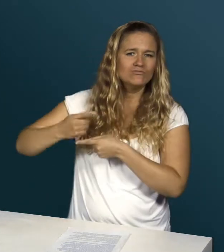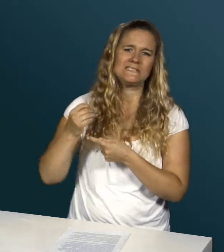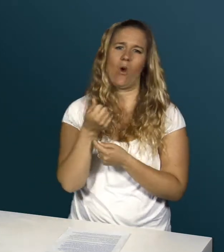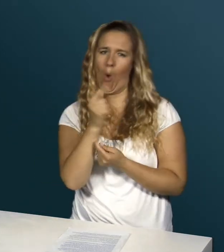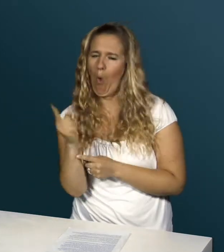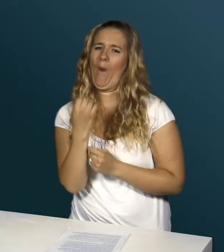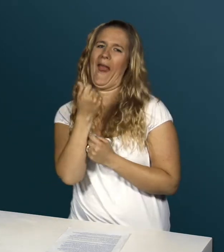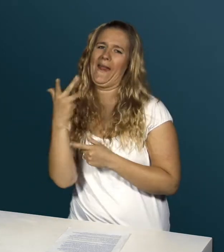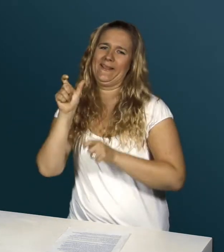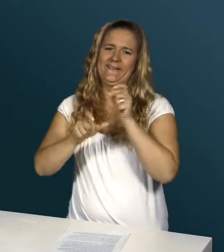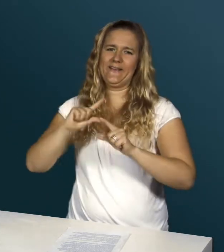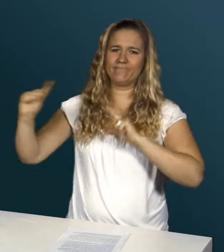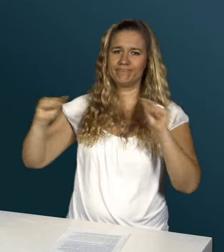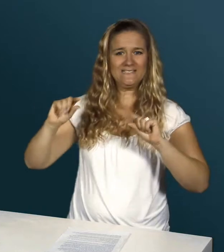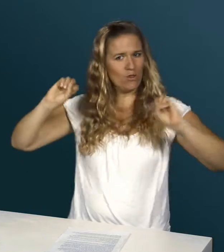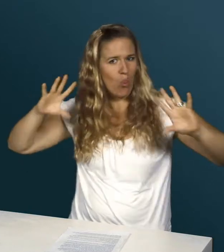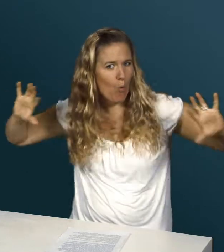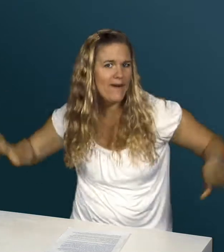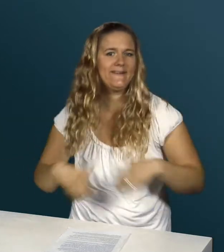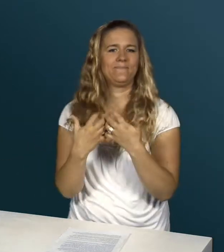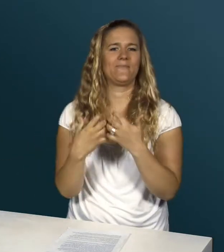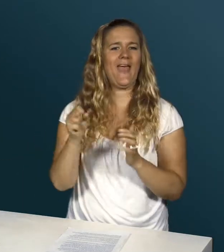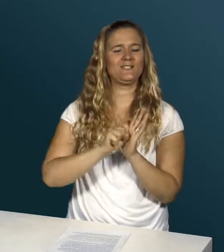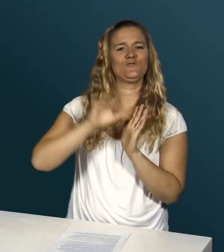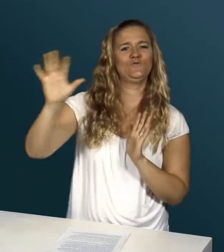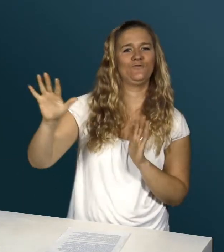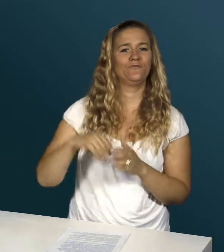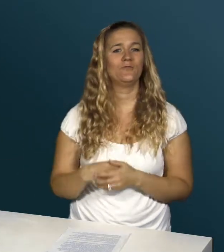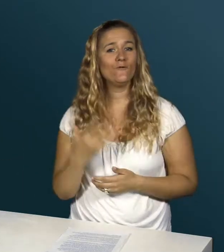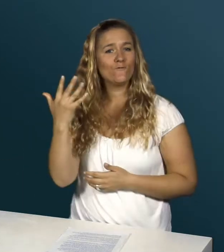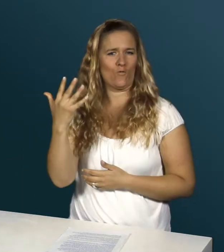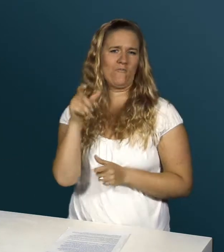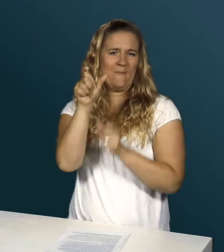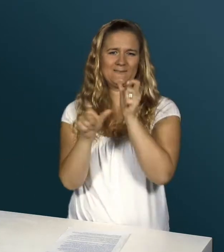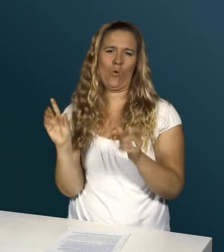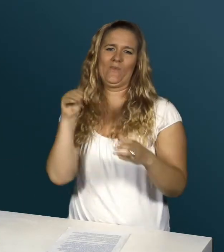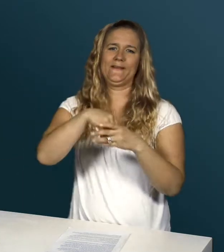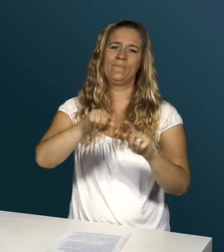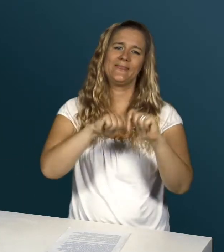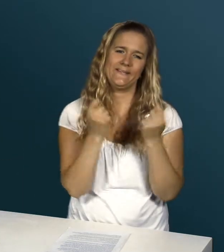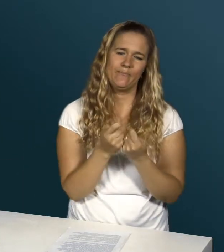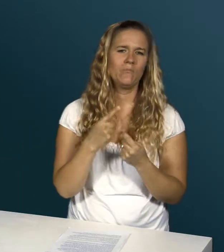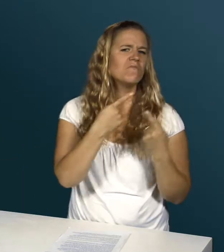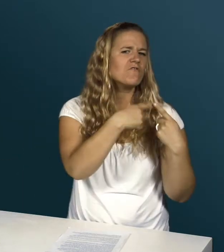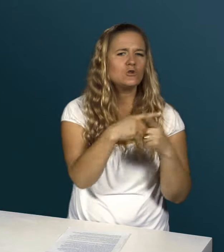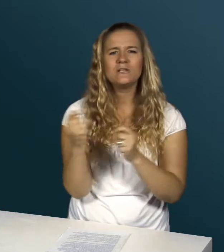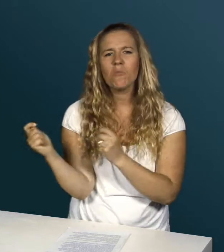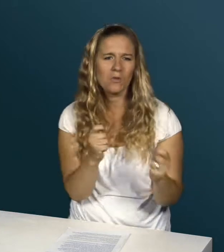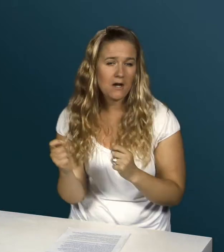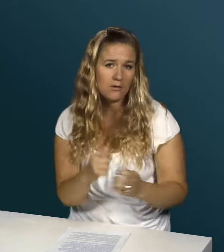S, auch damals sind bereits Leute ausgetreten. Nun wurde neu S5 mit fünf Personen im Team gegründet. Die